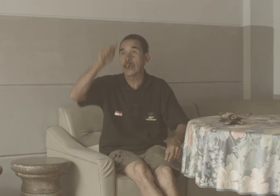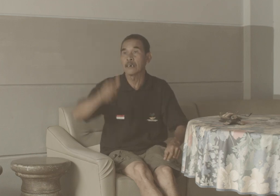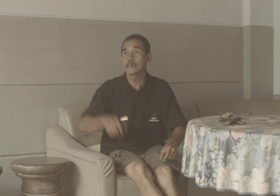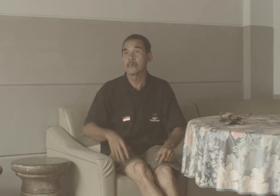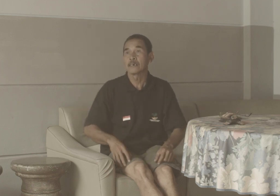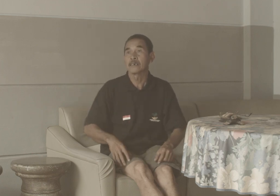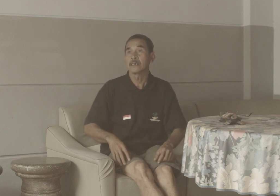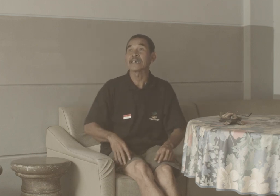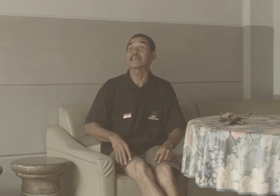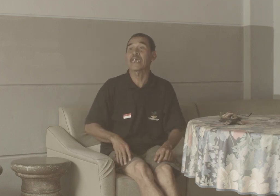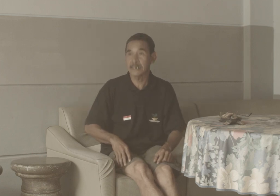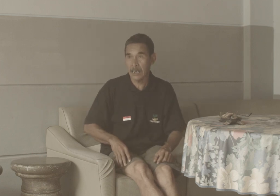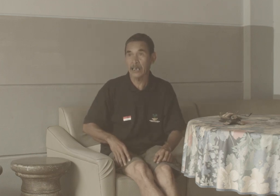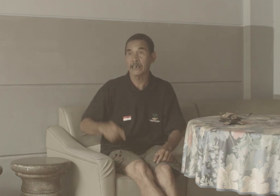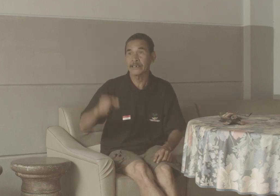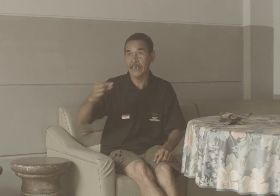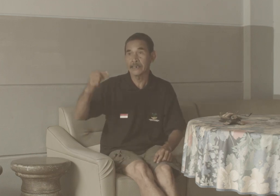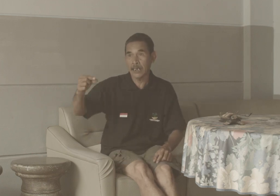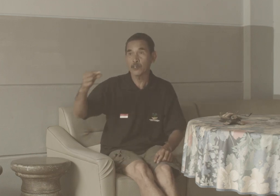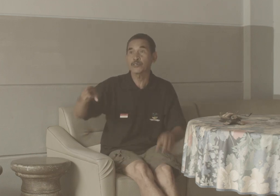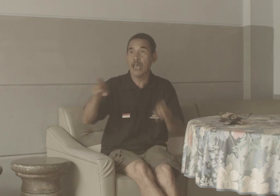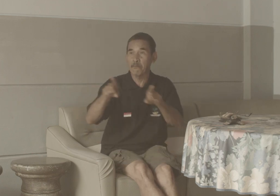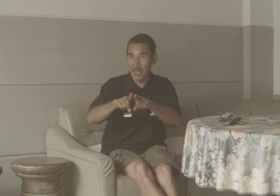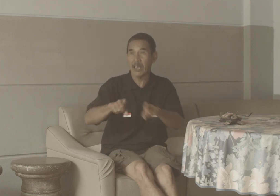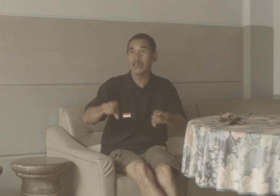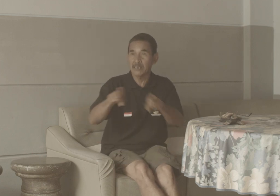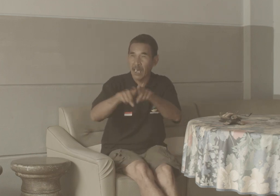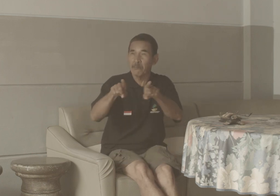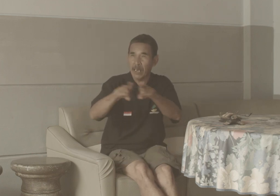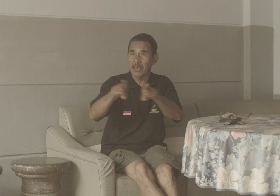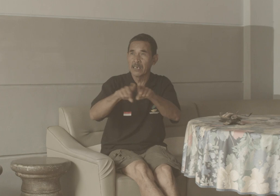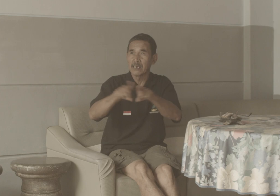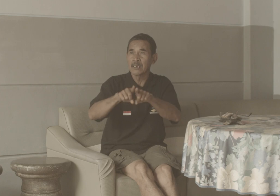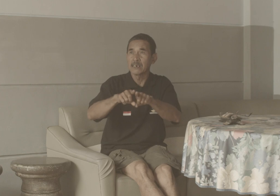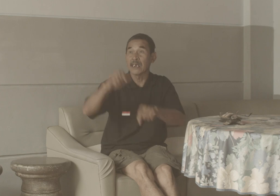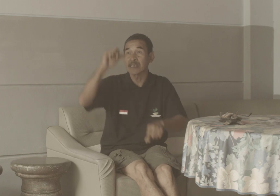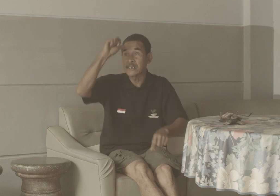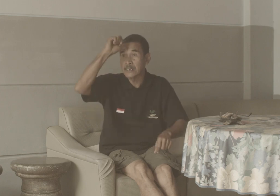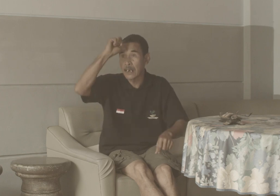Gen Nya Gen Nya Itu Sama Sama Dari India